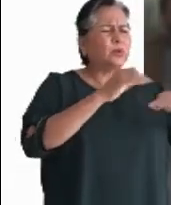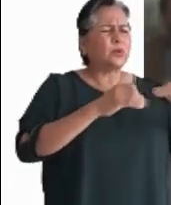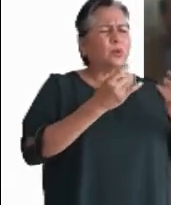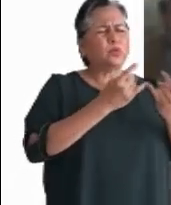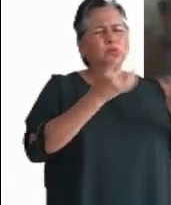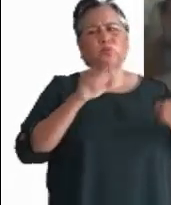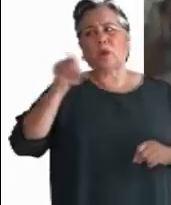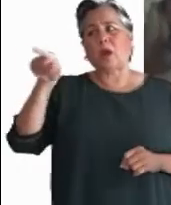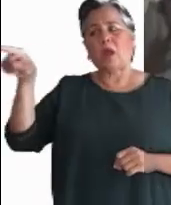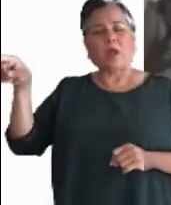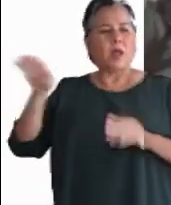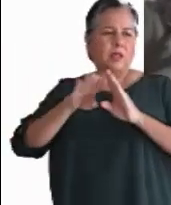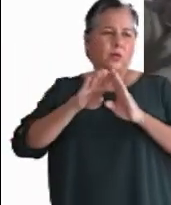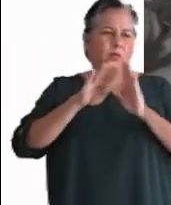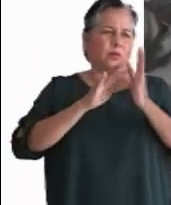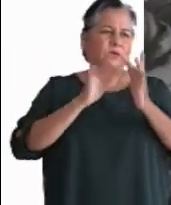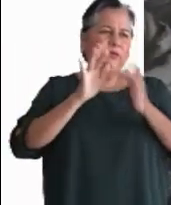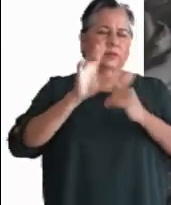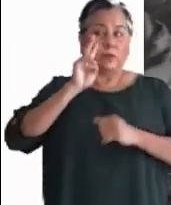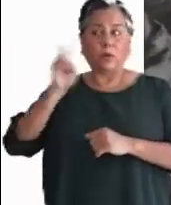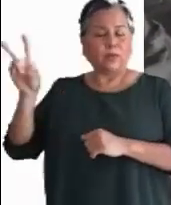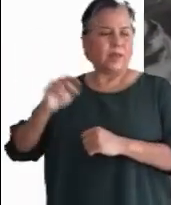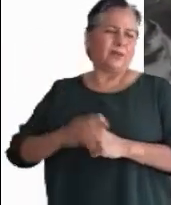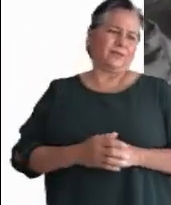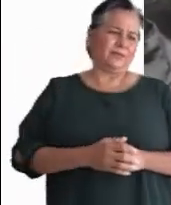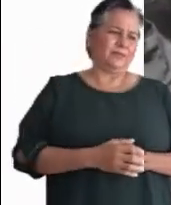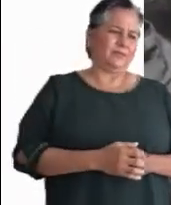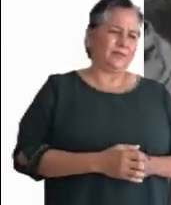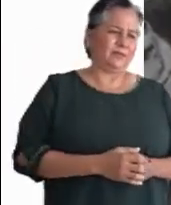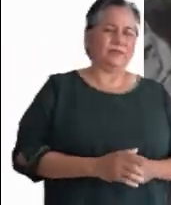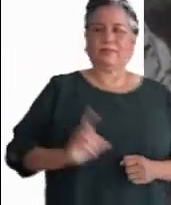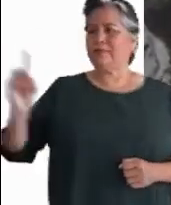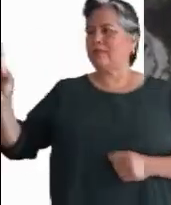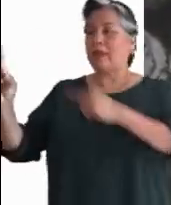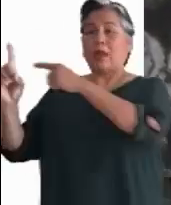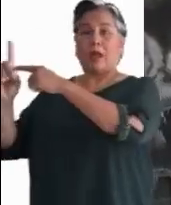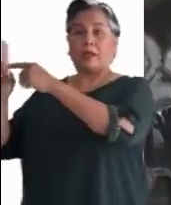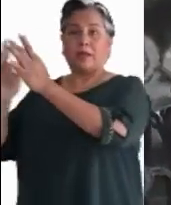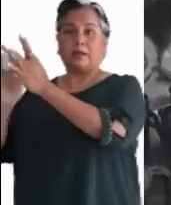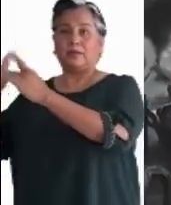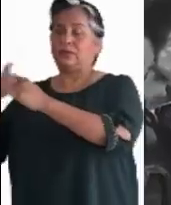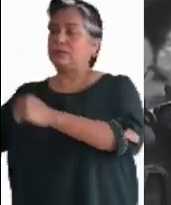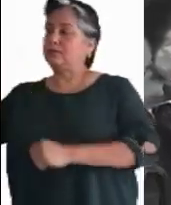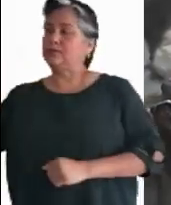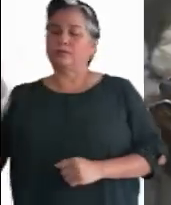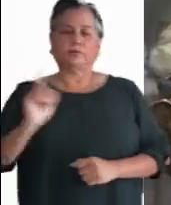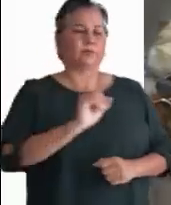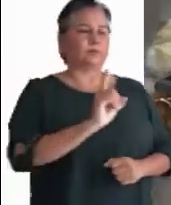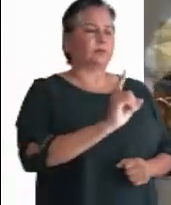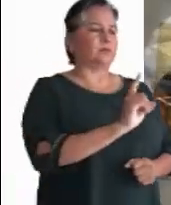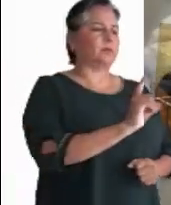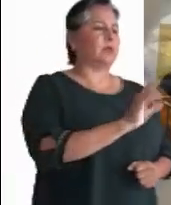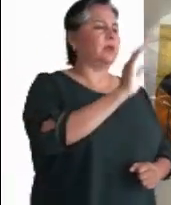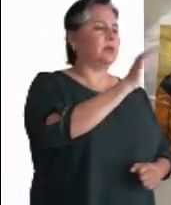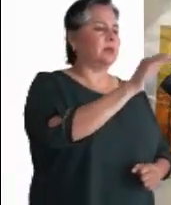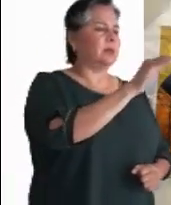les había pasado en el camino y cómo habían reconocido a Jesús al partir el pan. Mientras hablaban de estas cosas, se presentó Jesús